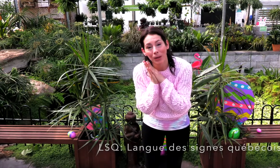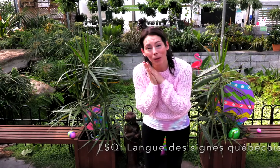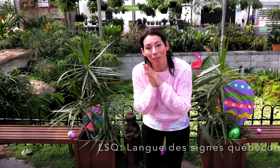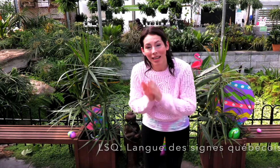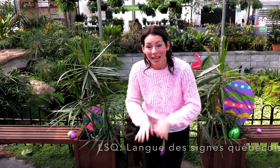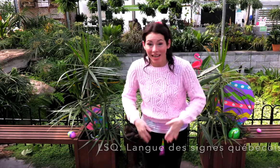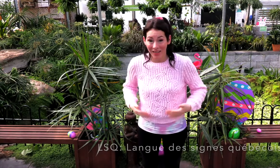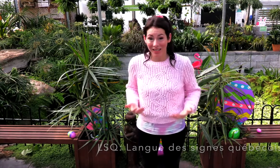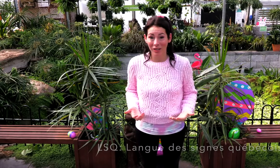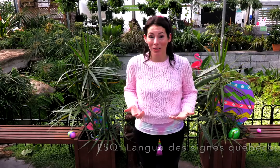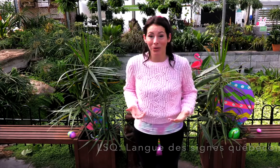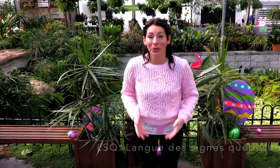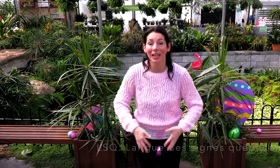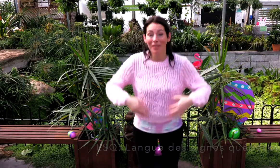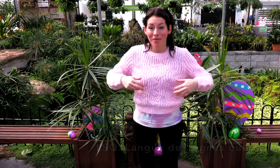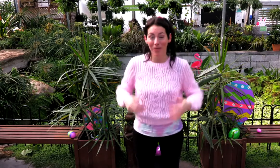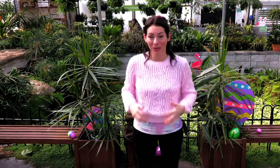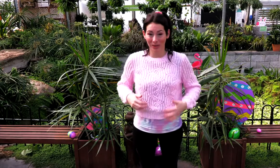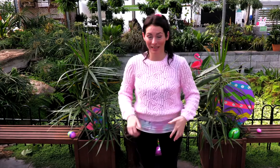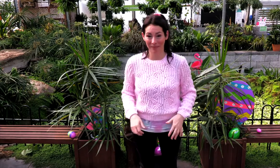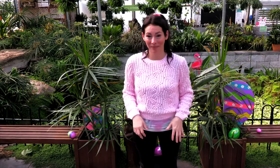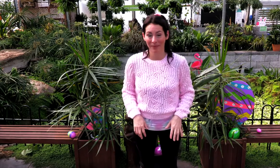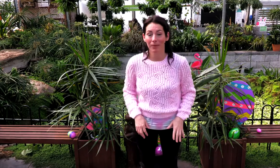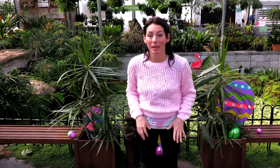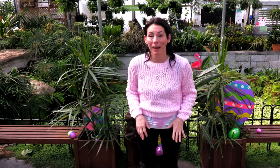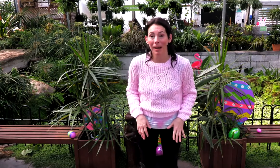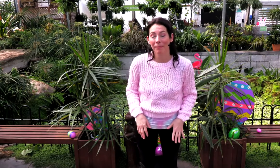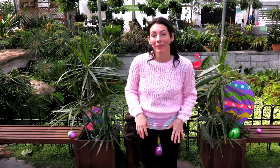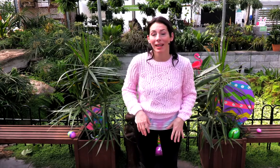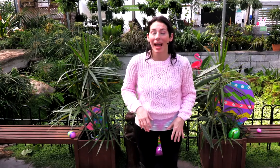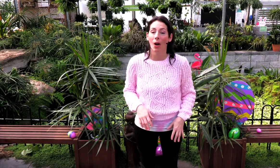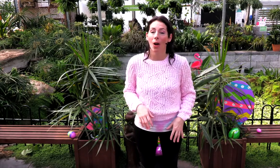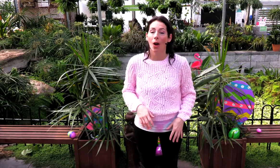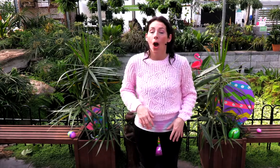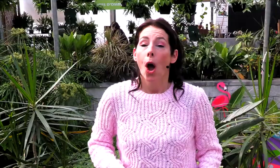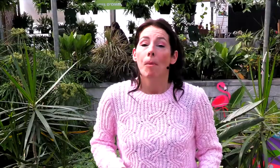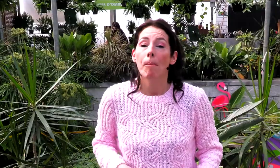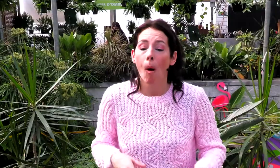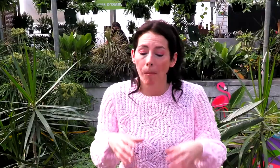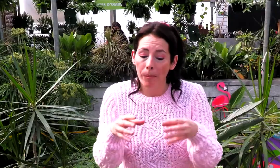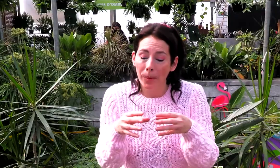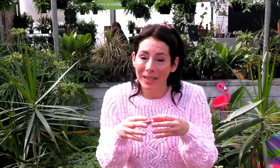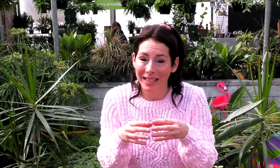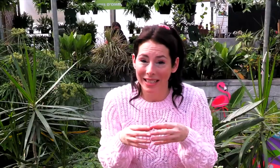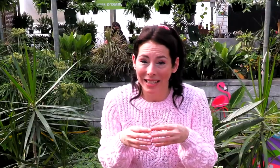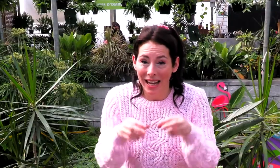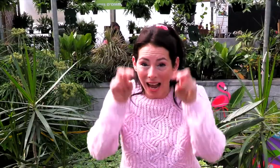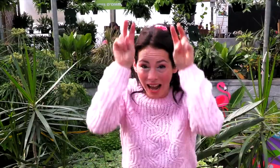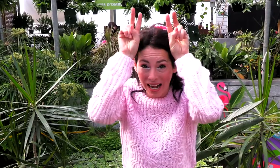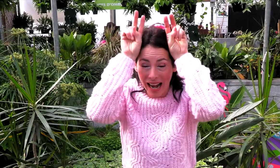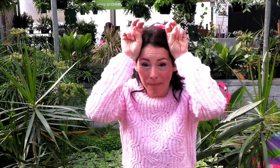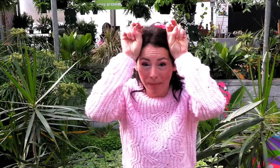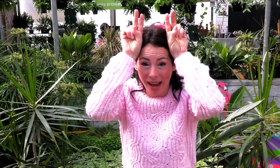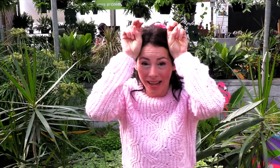endormez, et quand c'est le temps de sauter, vous sautez. Vous êtes prêts? Alors, mon petit lapin